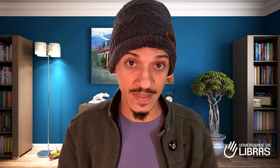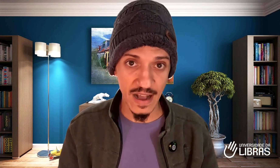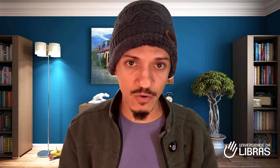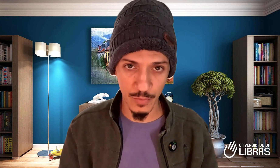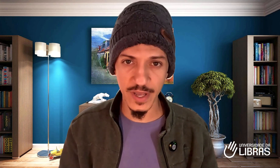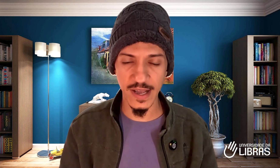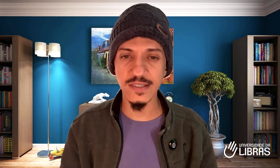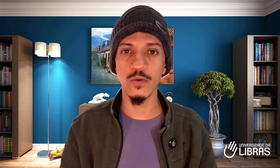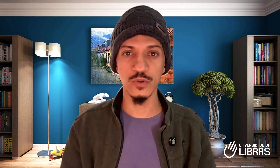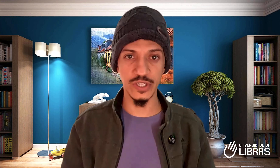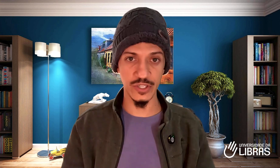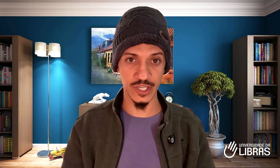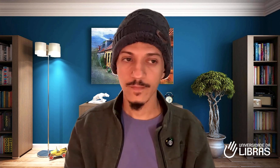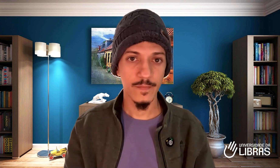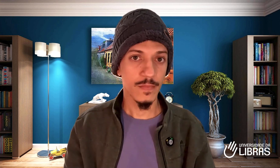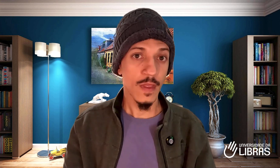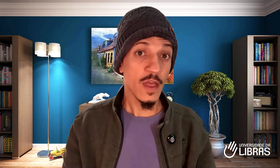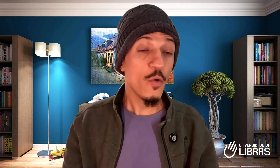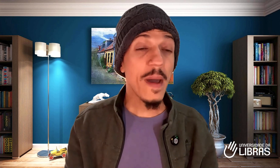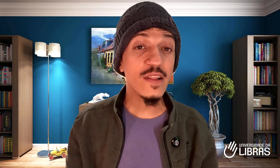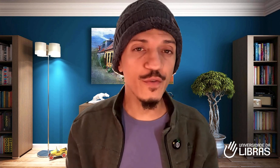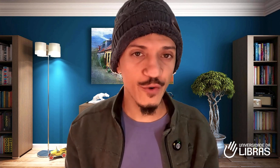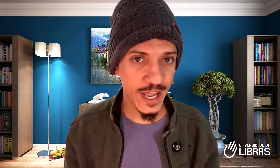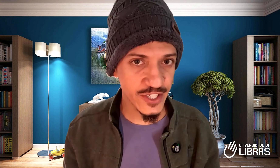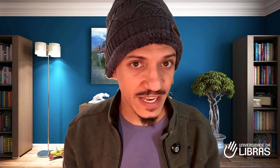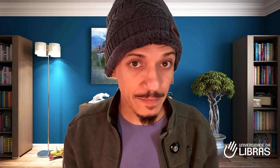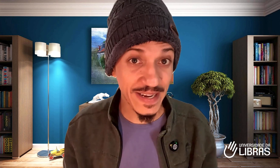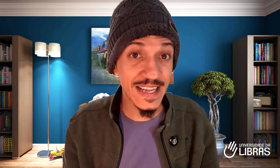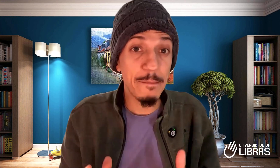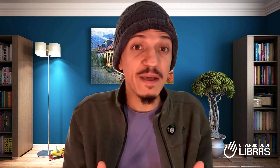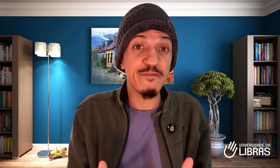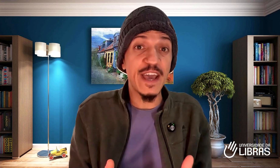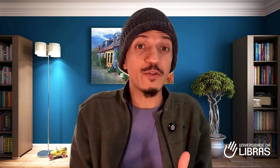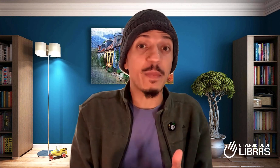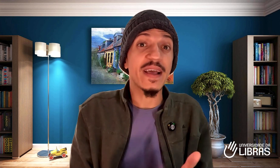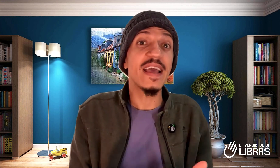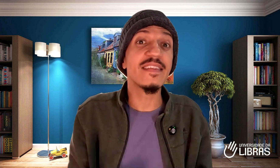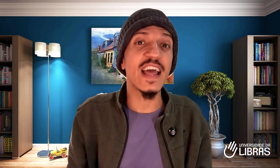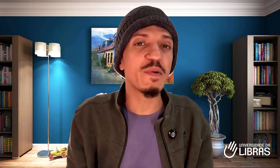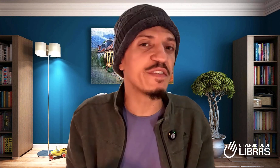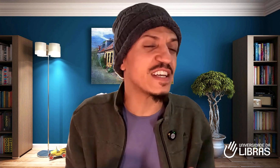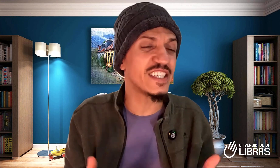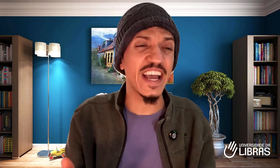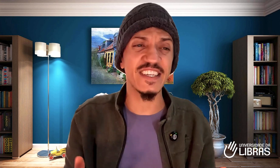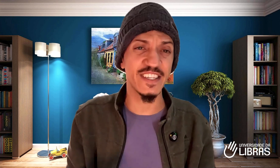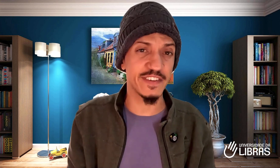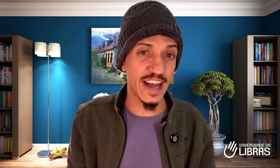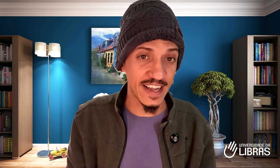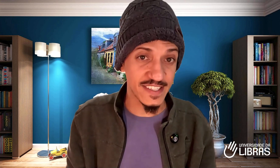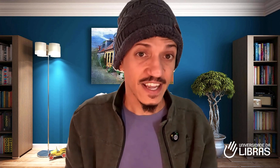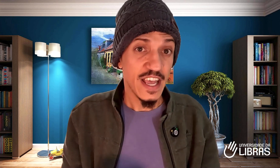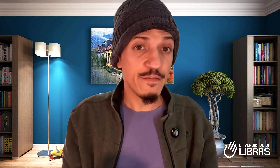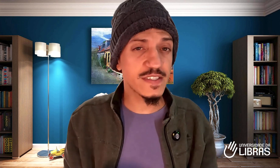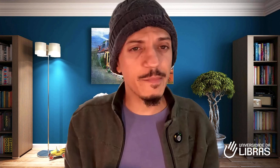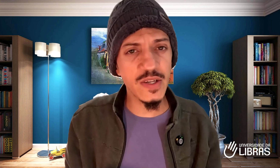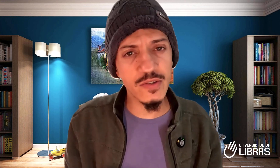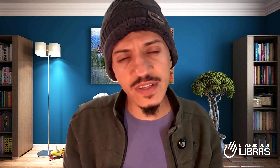comunicação do dia a dia. O método fluente em Libras é perfeito para quem tem uma vida cheia de atividades, e você pode estudar